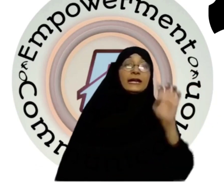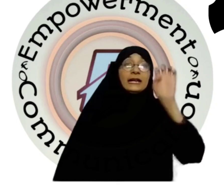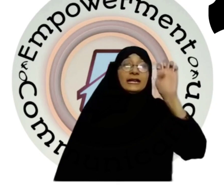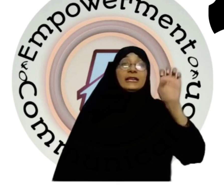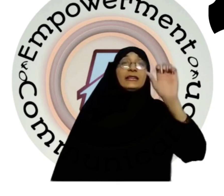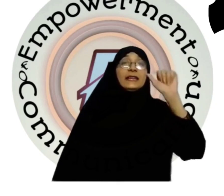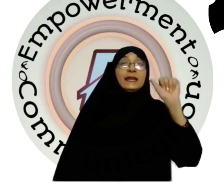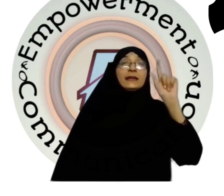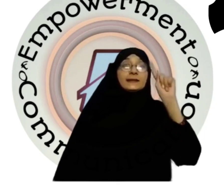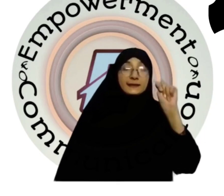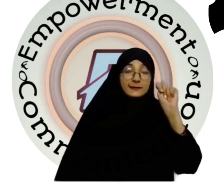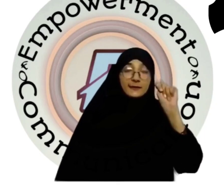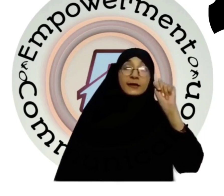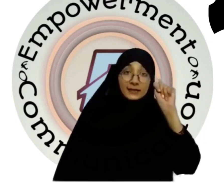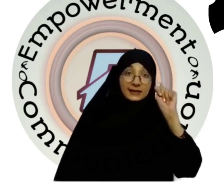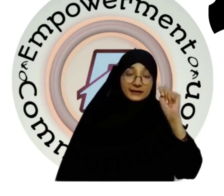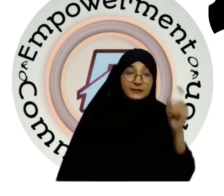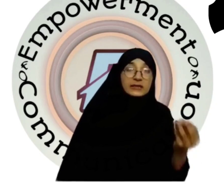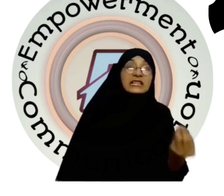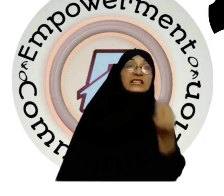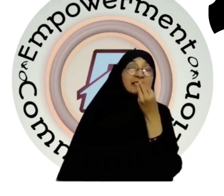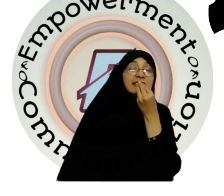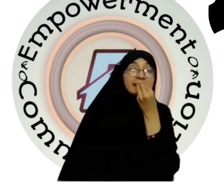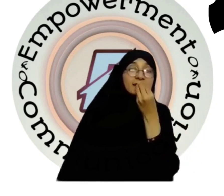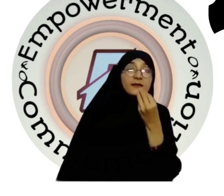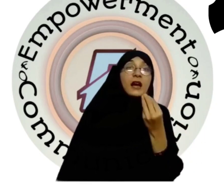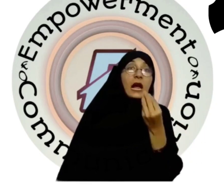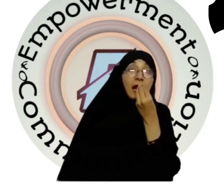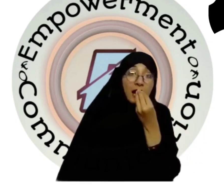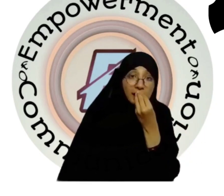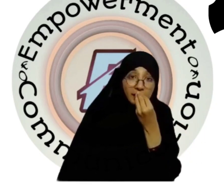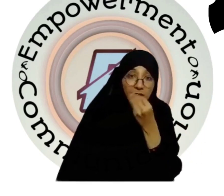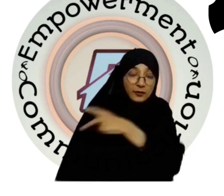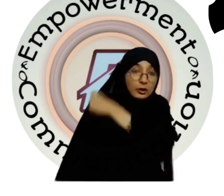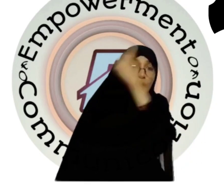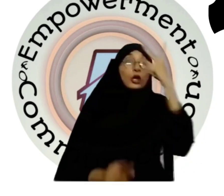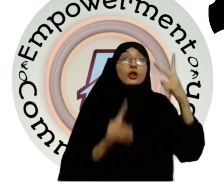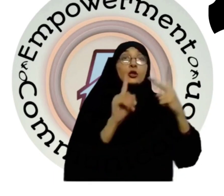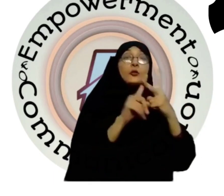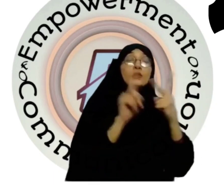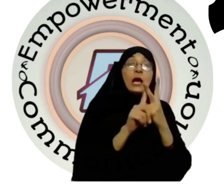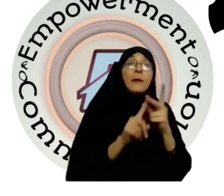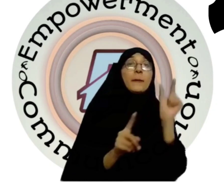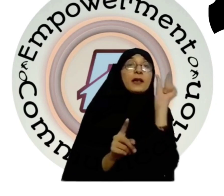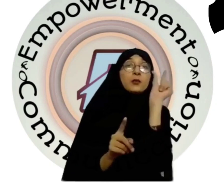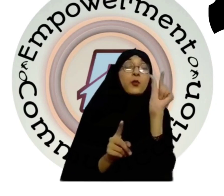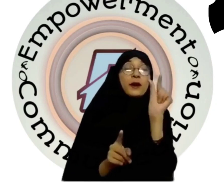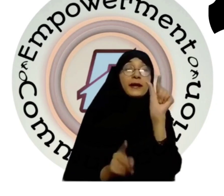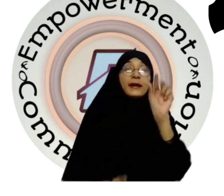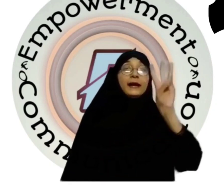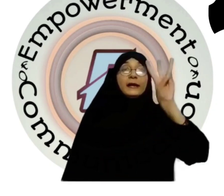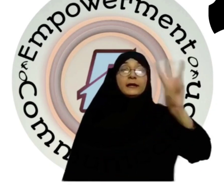EAT एट खाना दूसरे हमारे पास वर्ड है